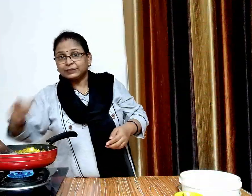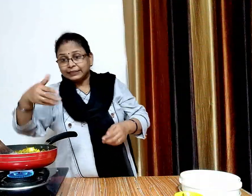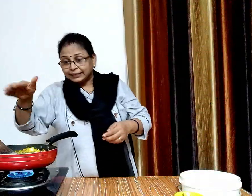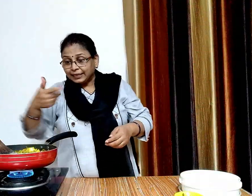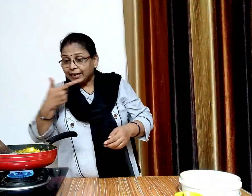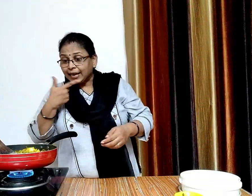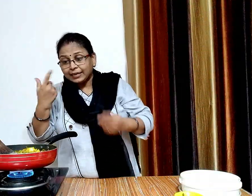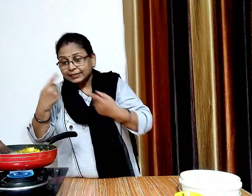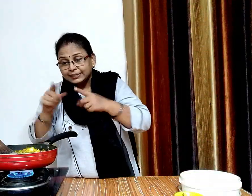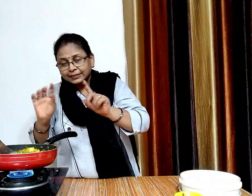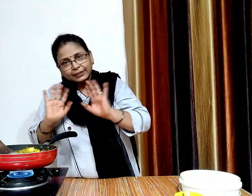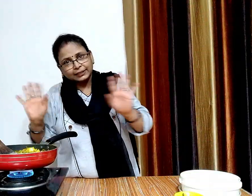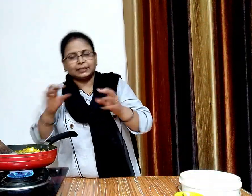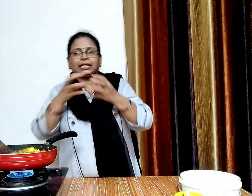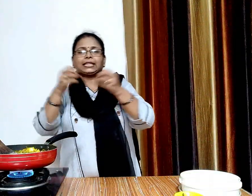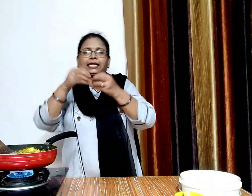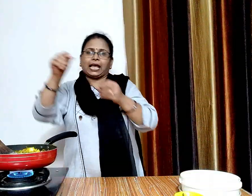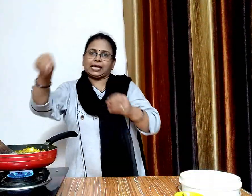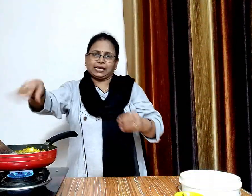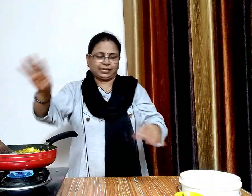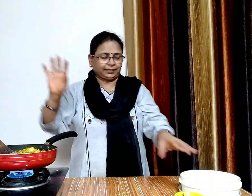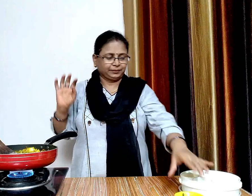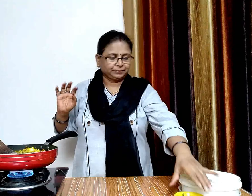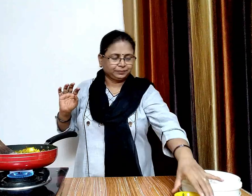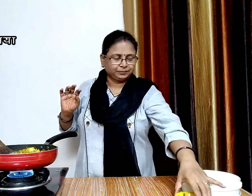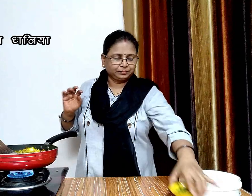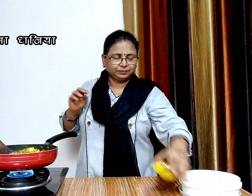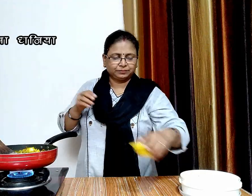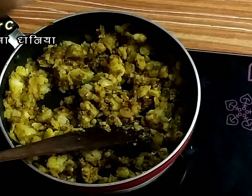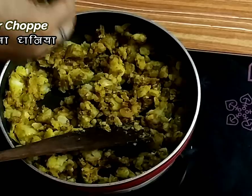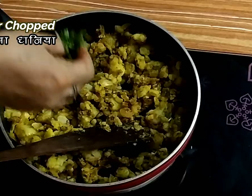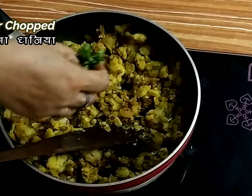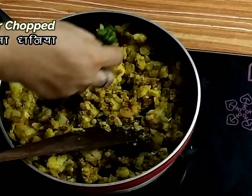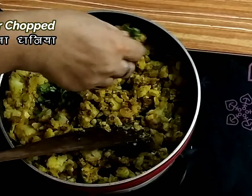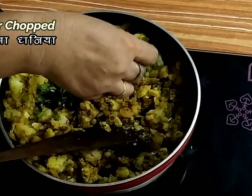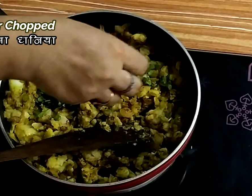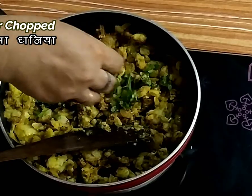जब आलू फ्राय हो जाया तब इसमे कुछ कटे हुए धनिया के पत्ते डालेंगे और बिला लेंगे